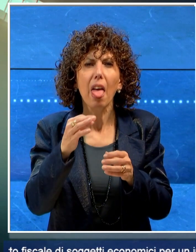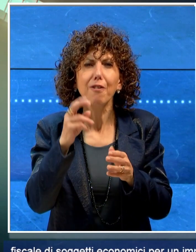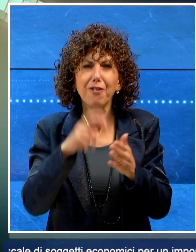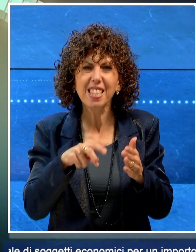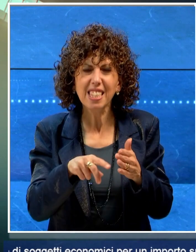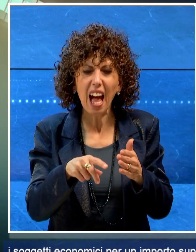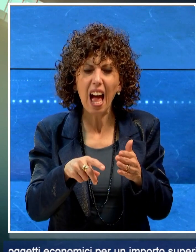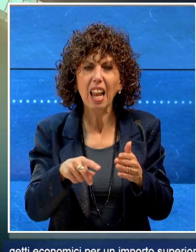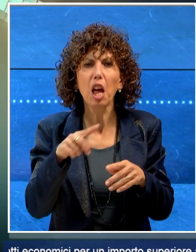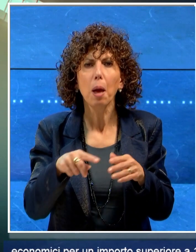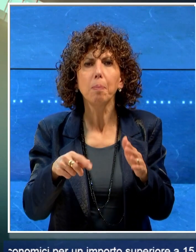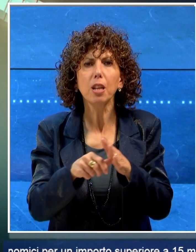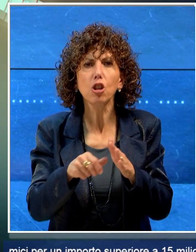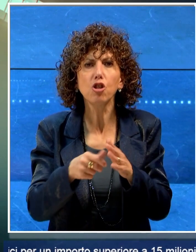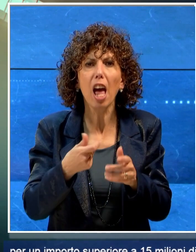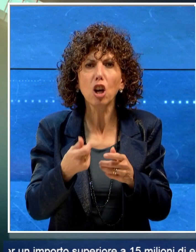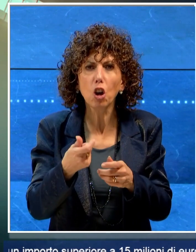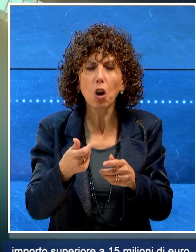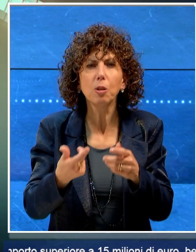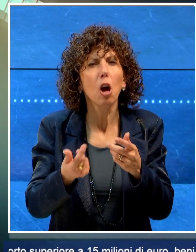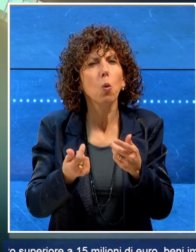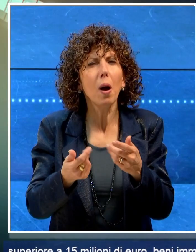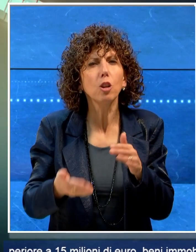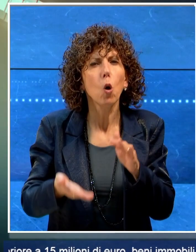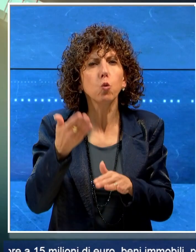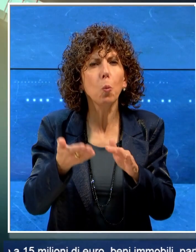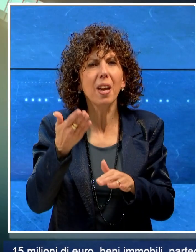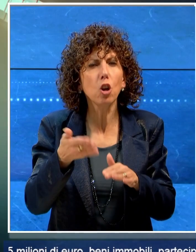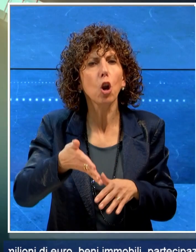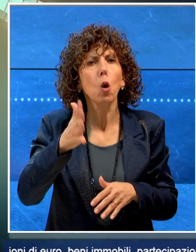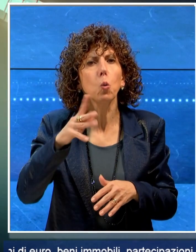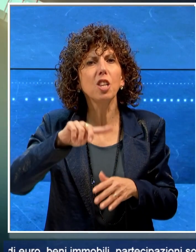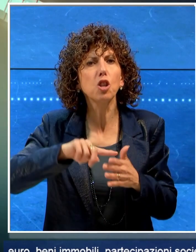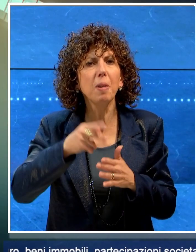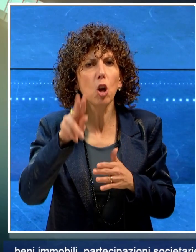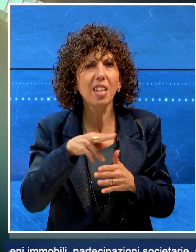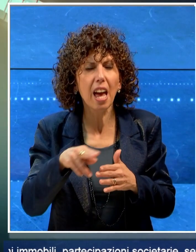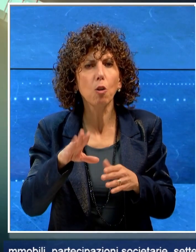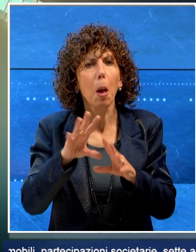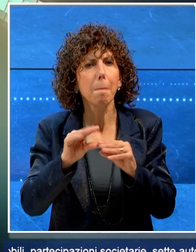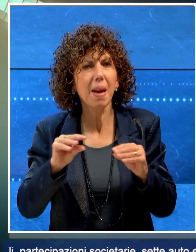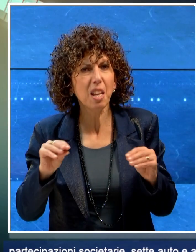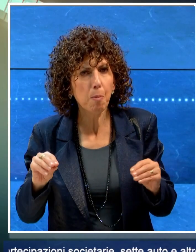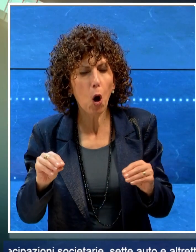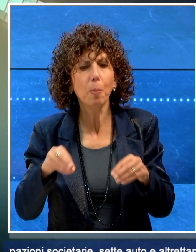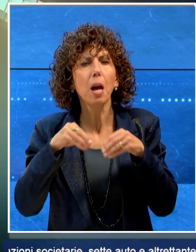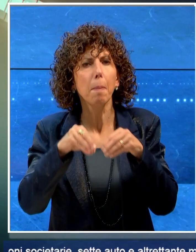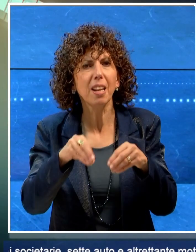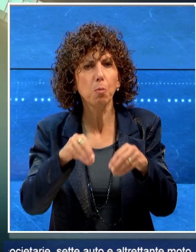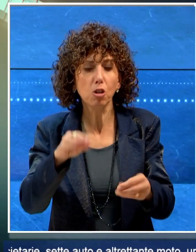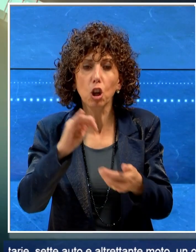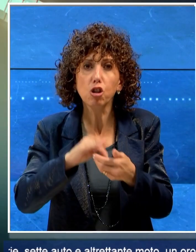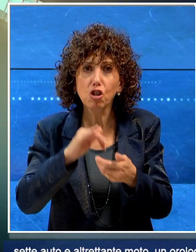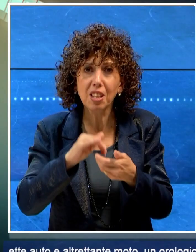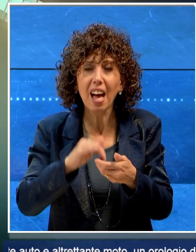economici per un importo superiore a 15 milioni di euro, beni immobili, partecipazioni societarie,